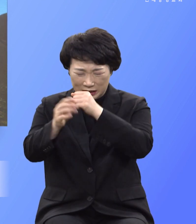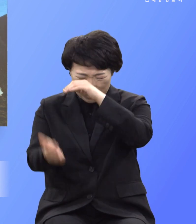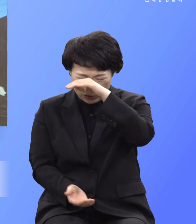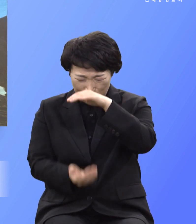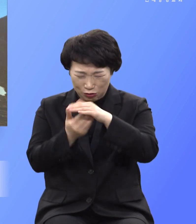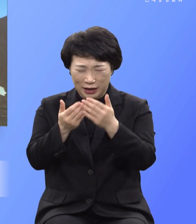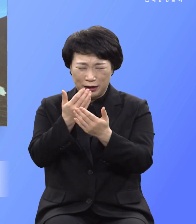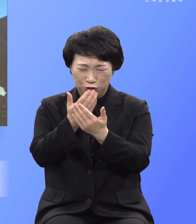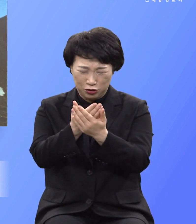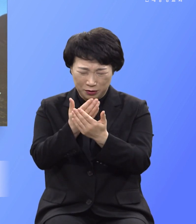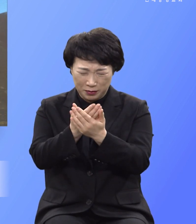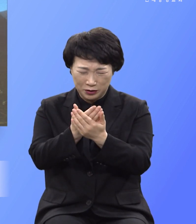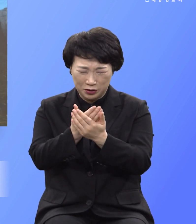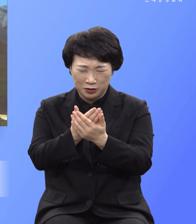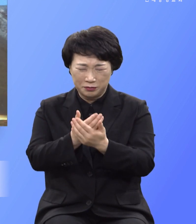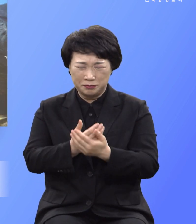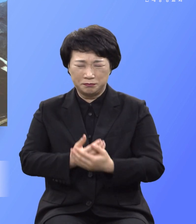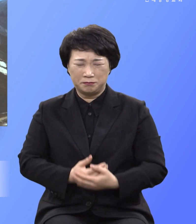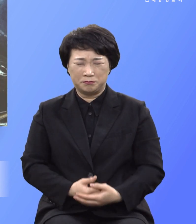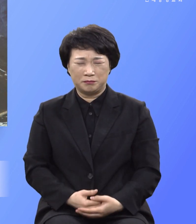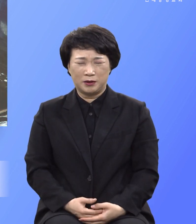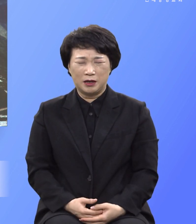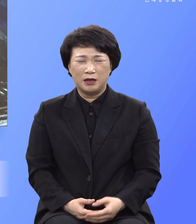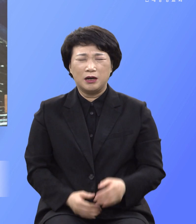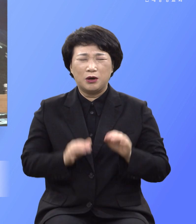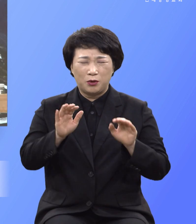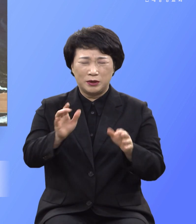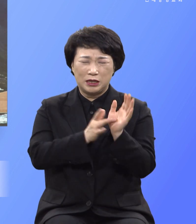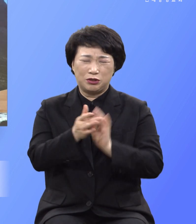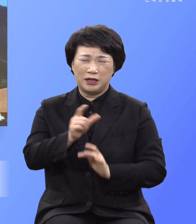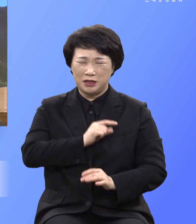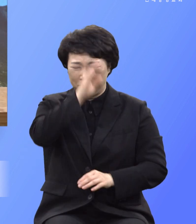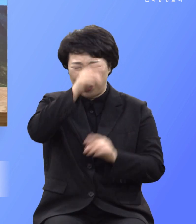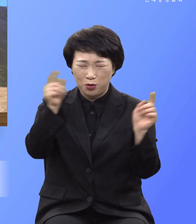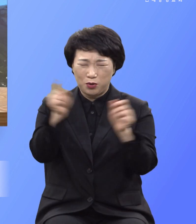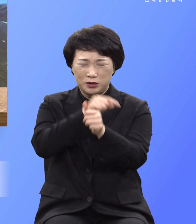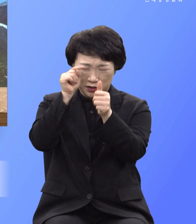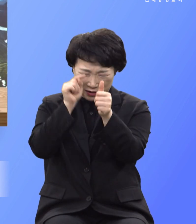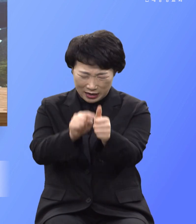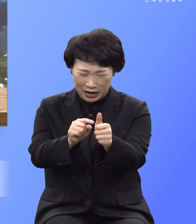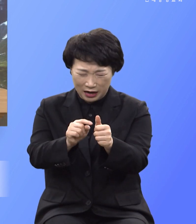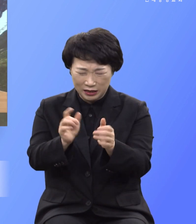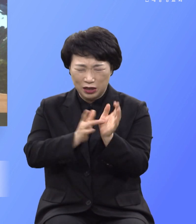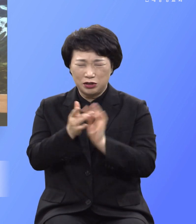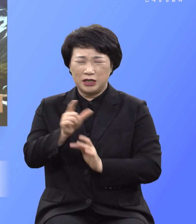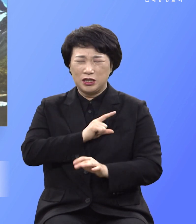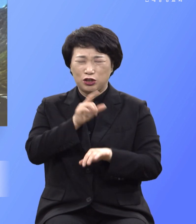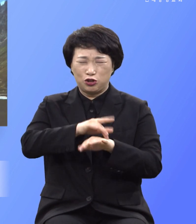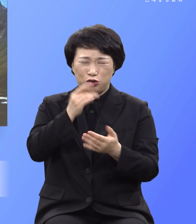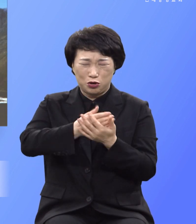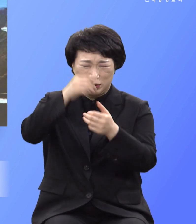하옵소서 내 이름으로 병고쳐라 내 이름으로 귀신을 쫓아내